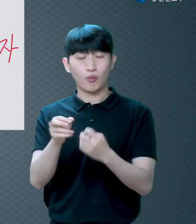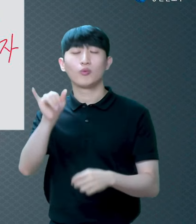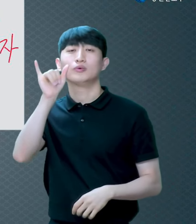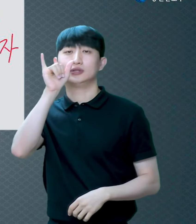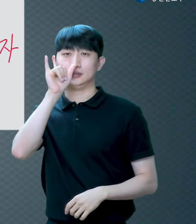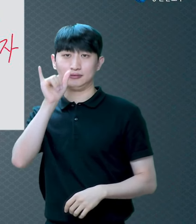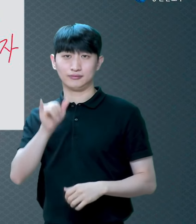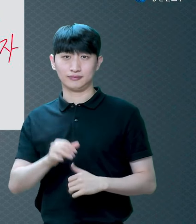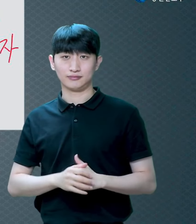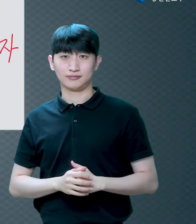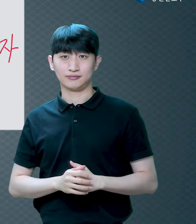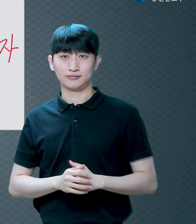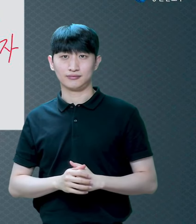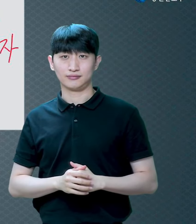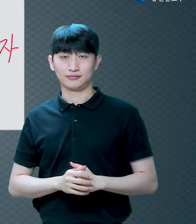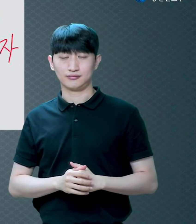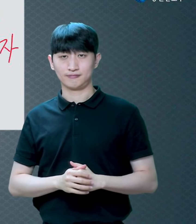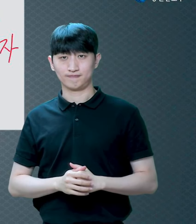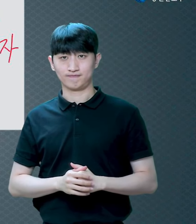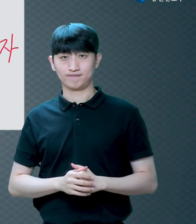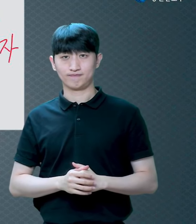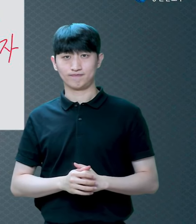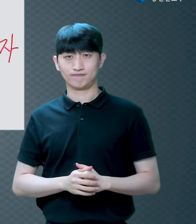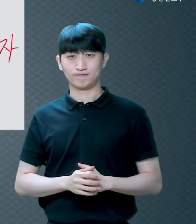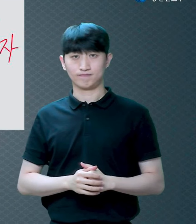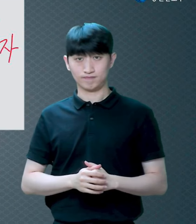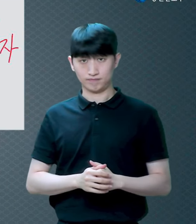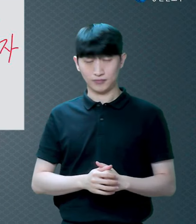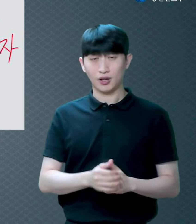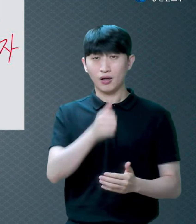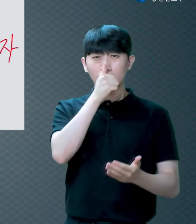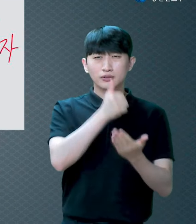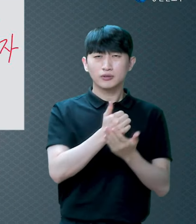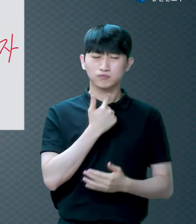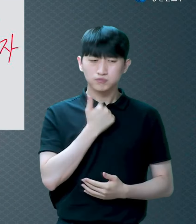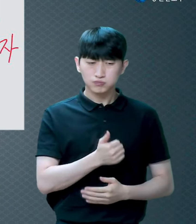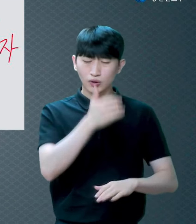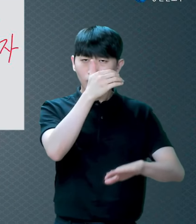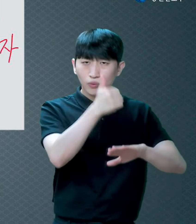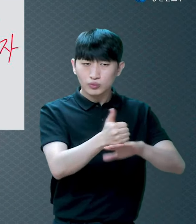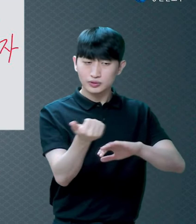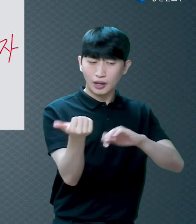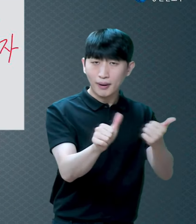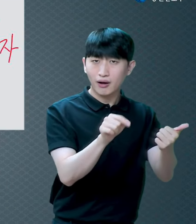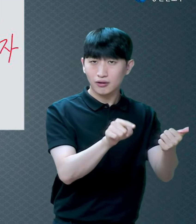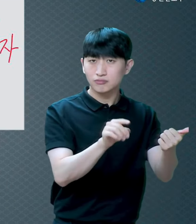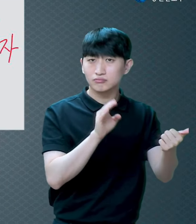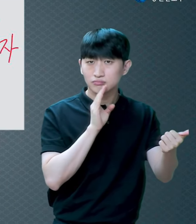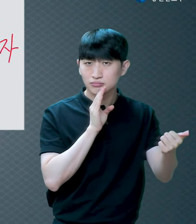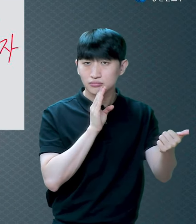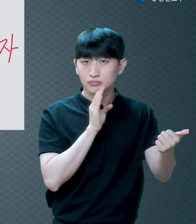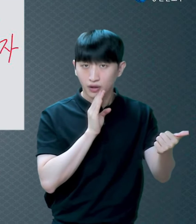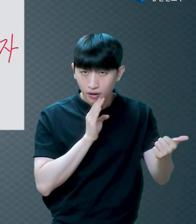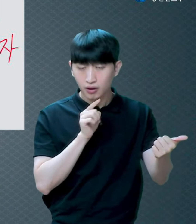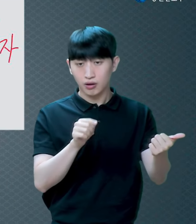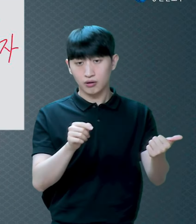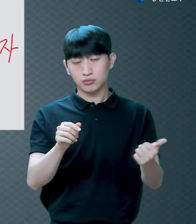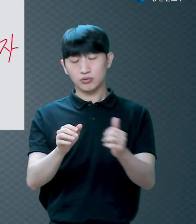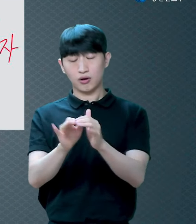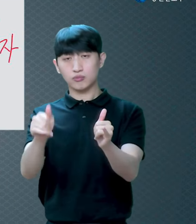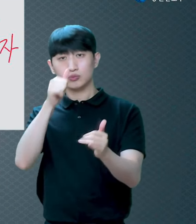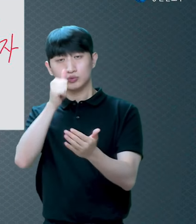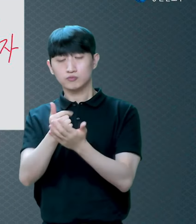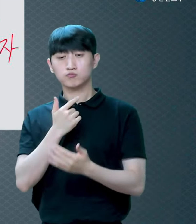죄라고 하는 것은 반드시 하나님이 심판하시는데 분명히 죄가 있어요